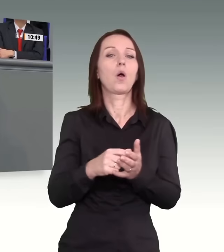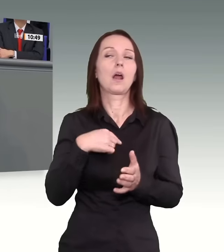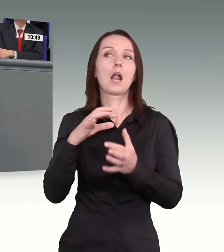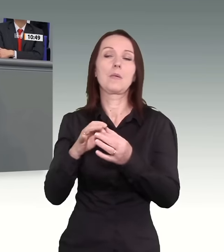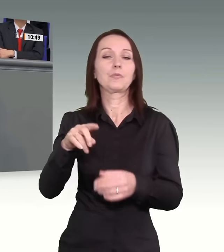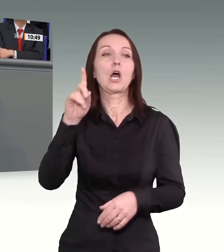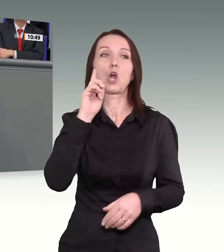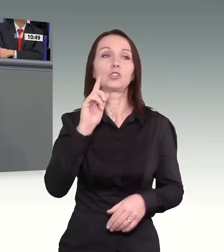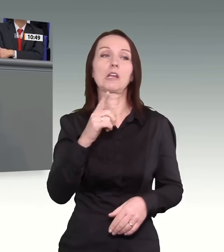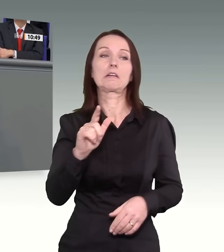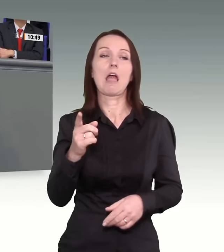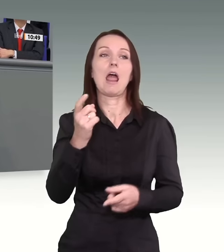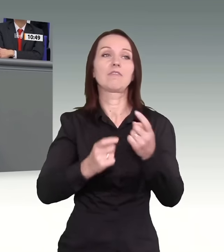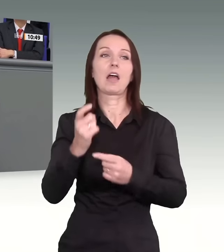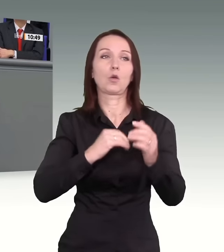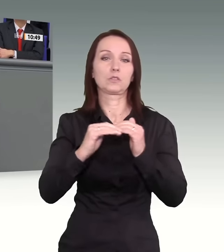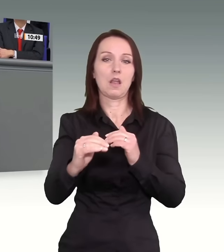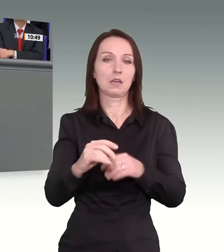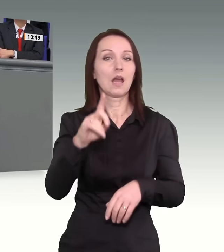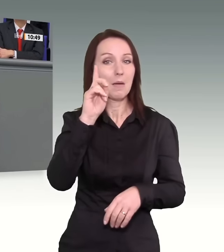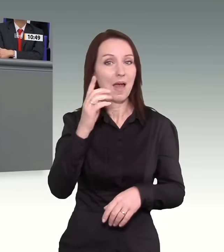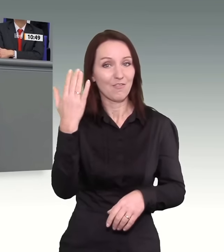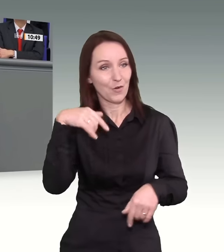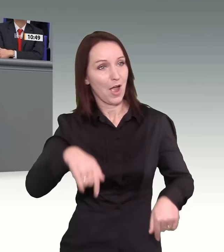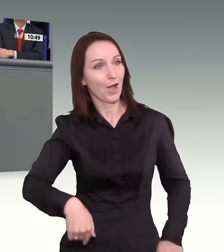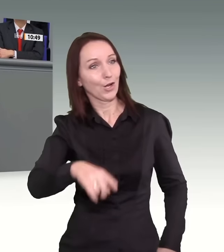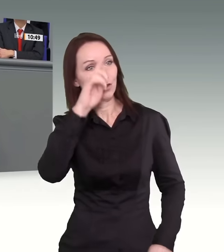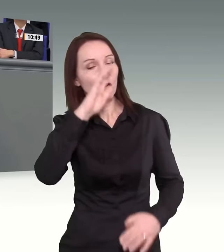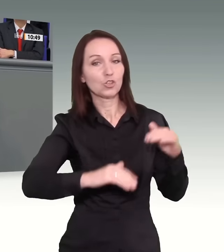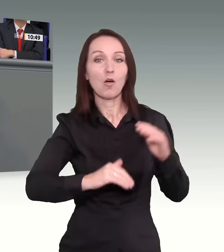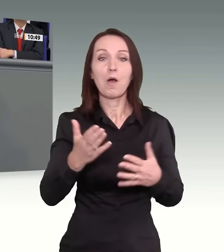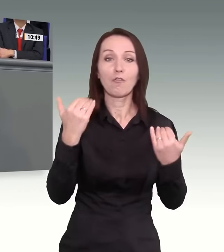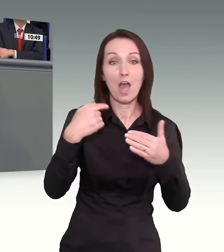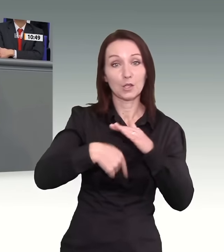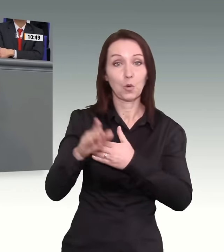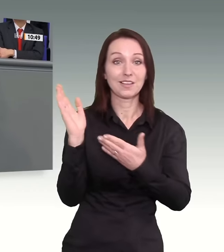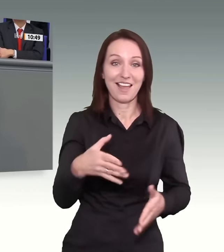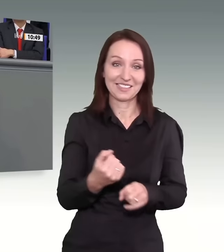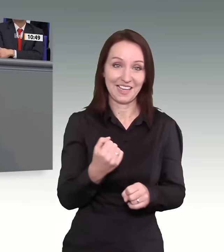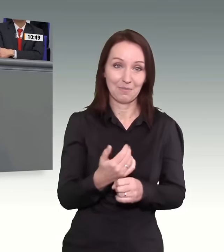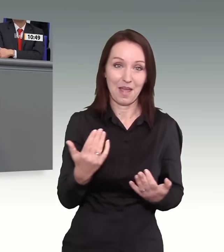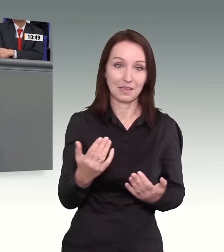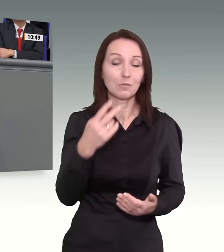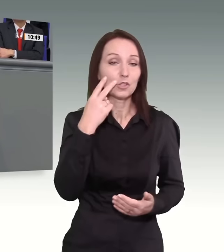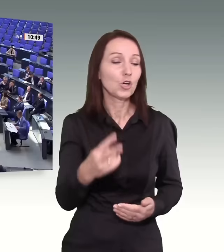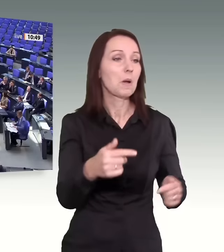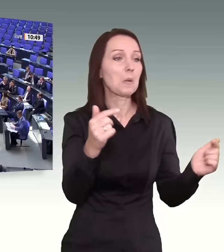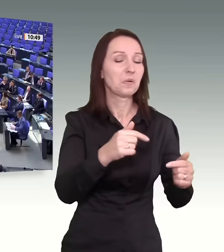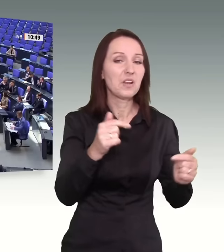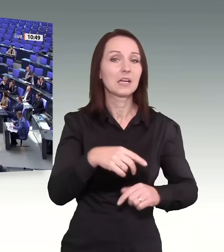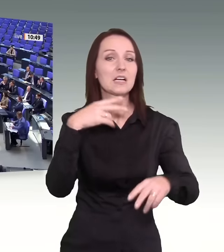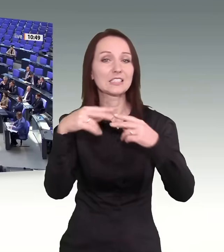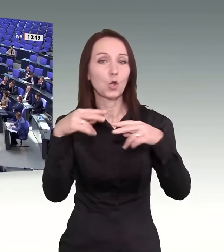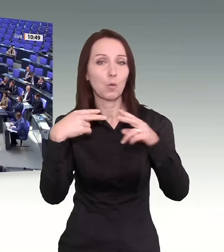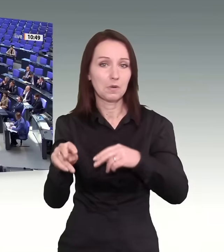sei kein Einwanderungsland. Obwohl Gastarbeiter dieses Land aufgebaut haben. Obwohl, wenn man in die Pflege guckt, in die Gastronomie guckt, es dort